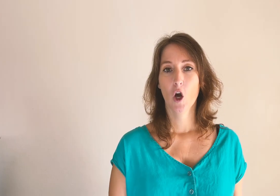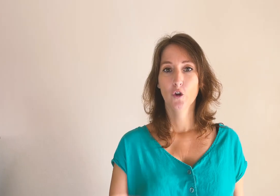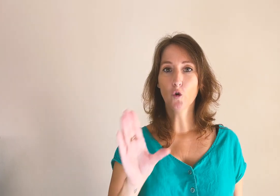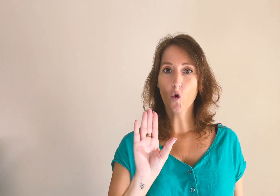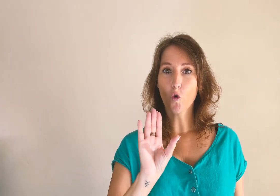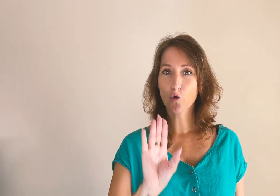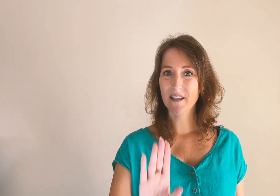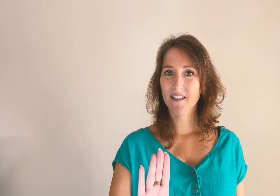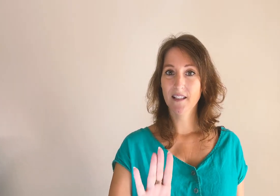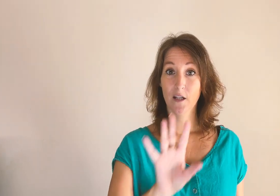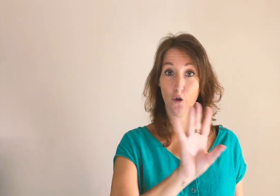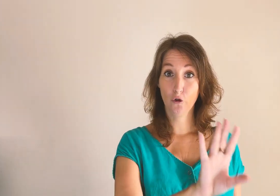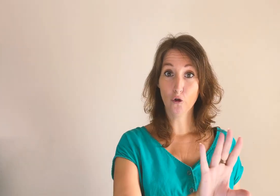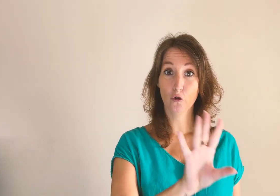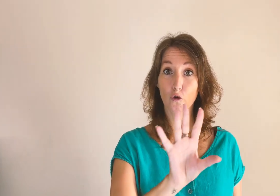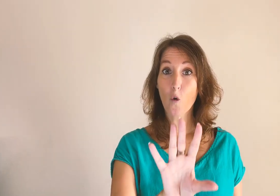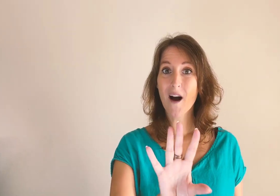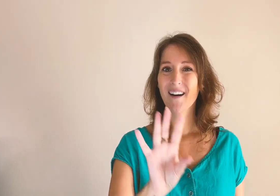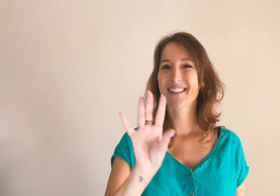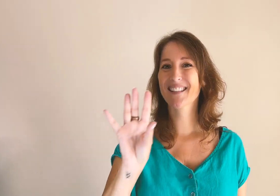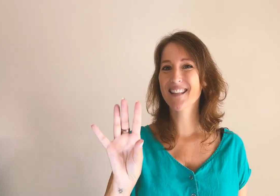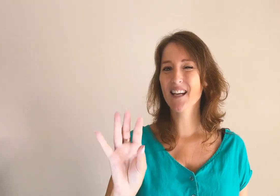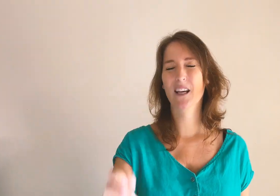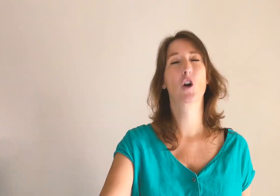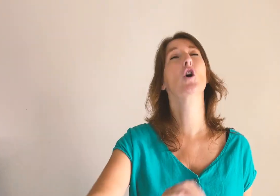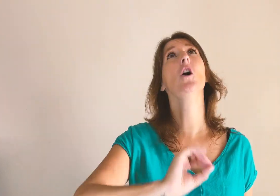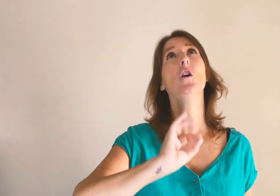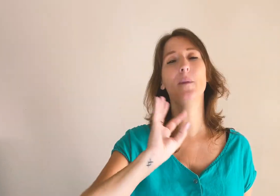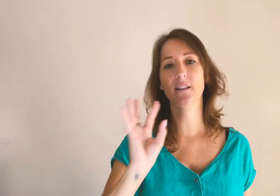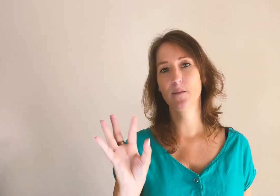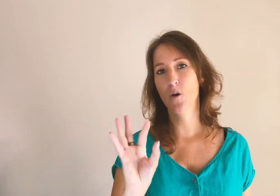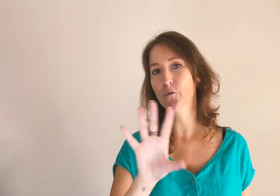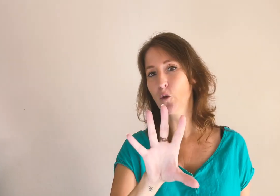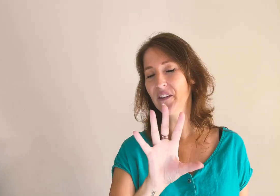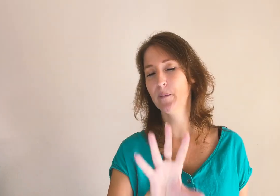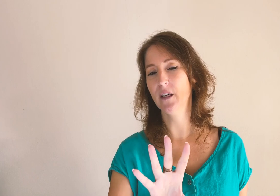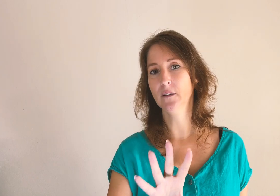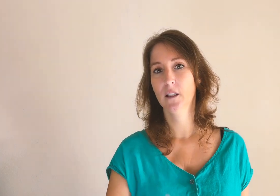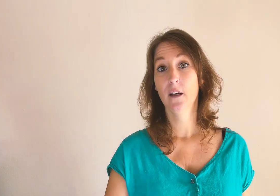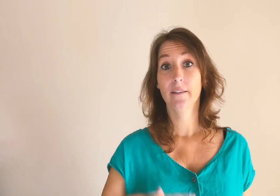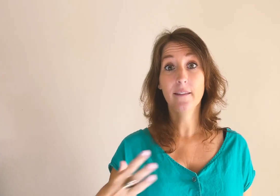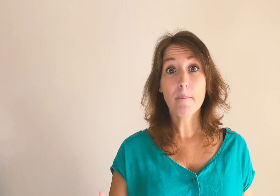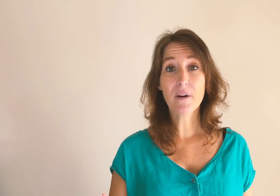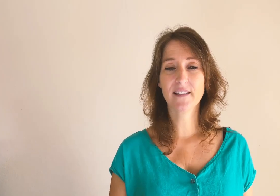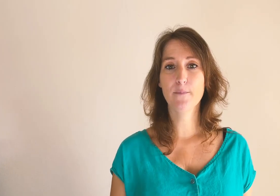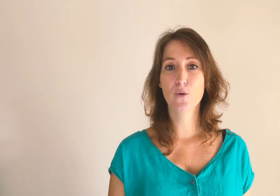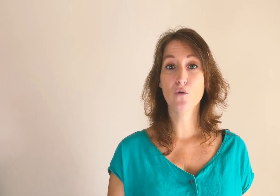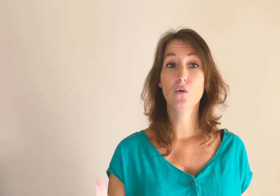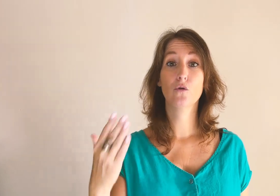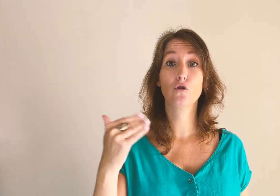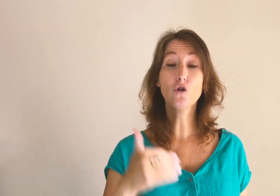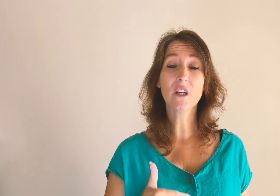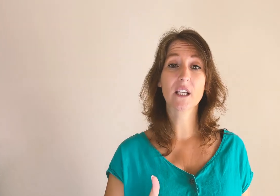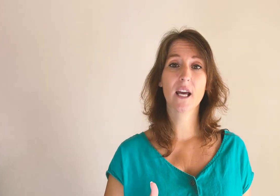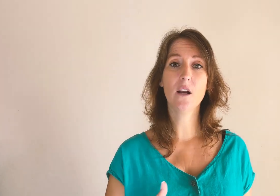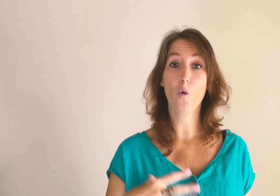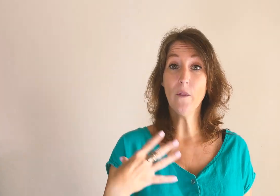Donc, on choisit deux, trois, cinq, grand maximum, trois c'est bien, thèmes principaux sur lesquels on